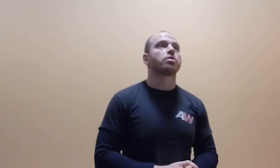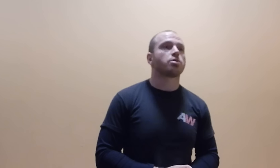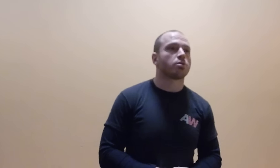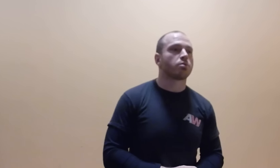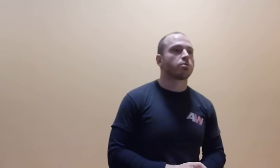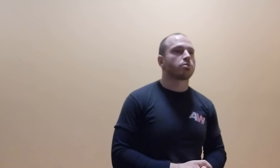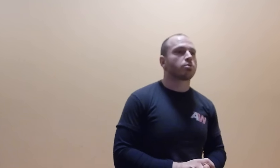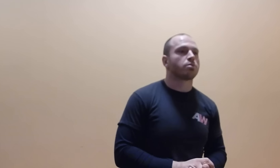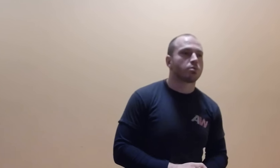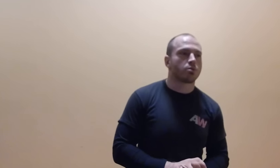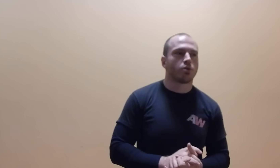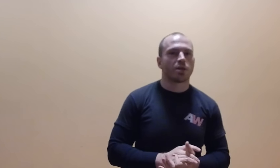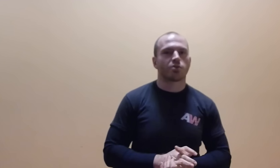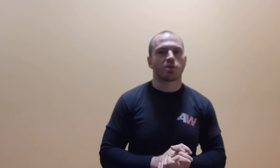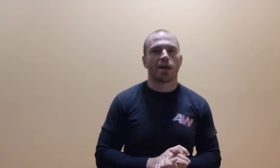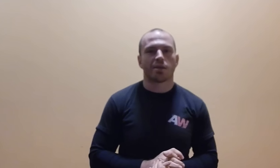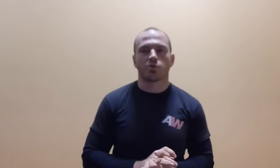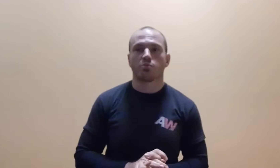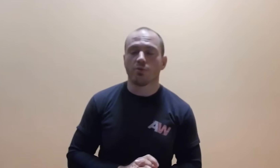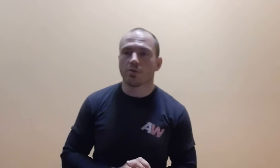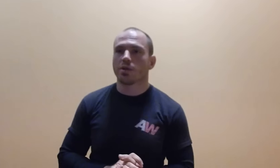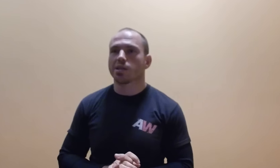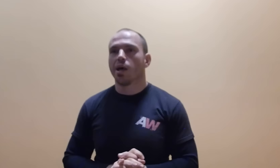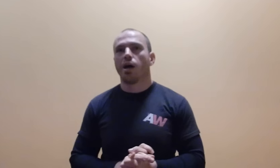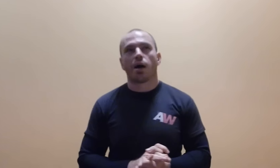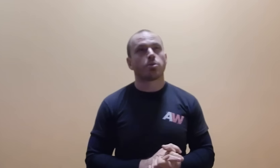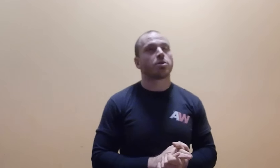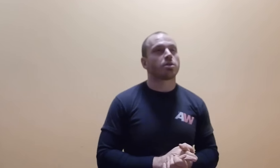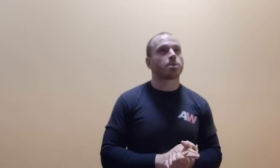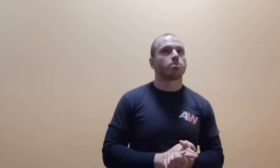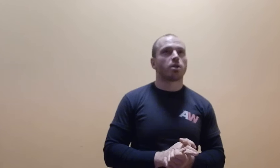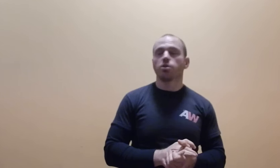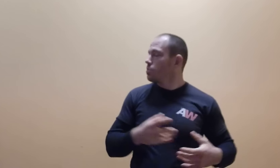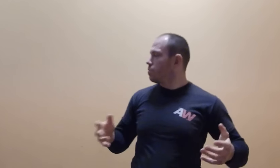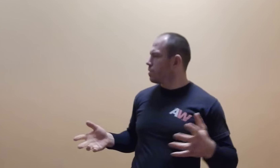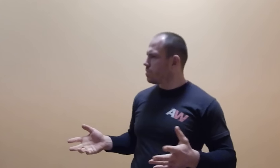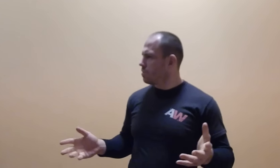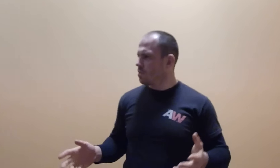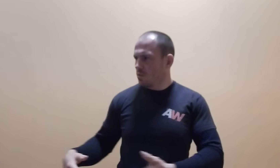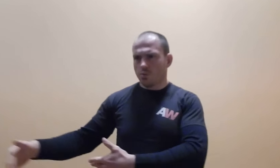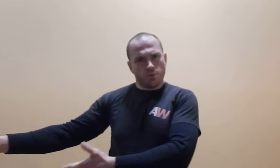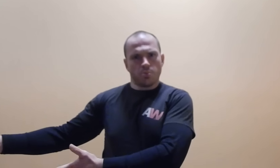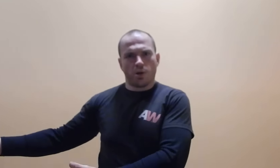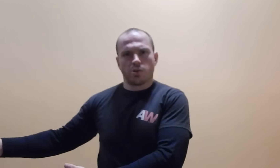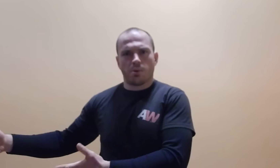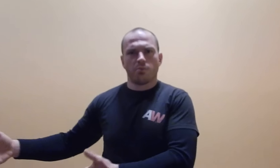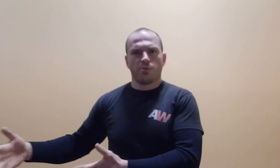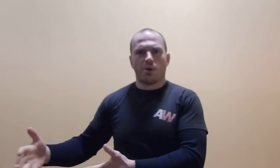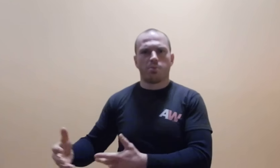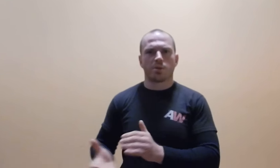nas coś gada, coś mówi do nas, a my się gdzieś tam zamyśleliśmy i potem co? A tu przecież była osoba i mówiła obok